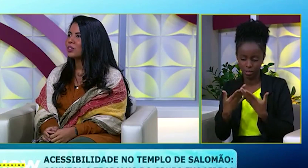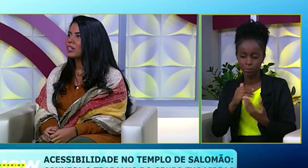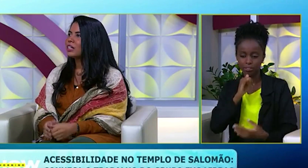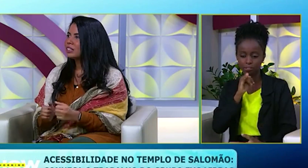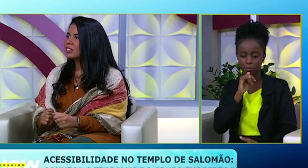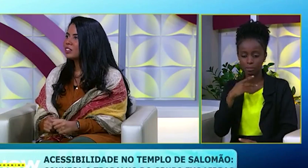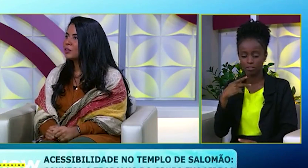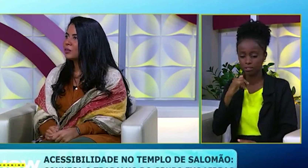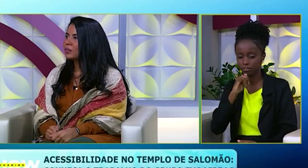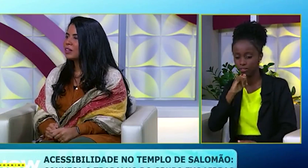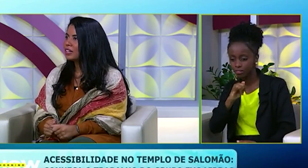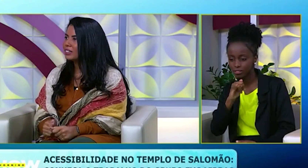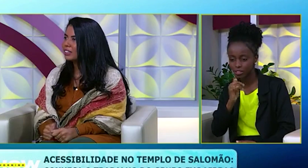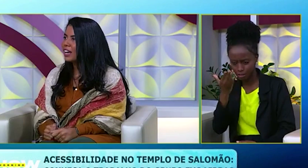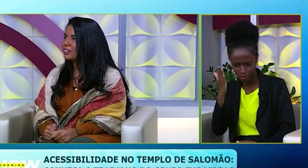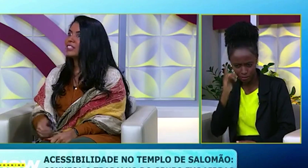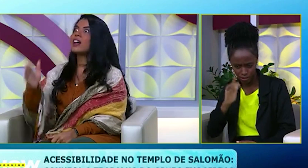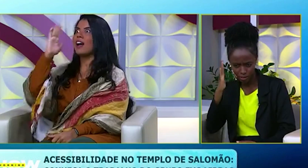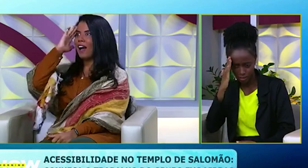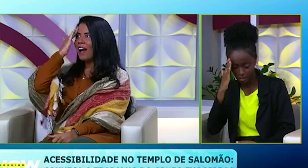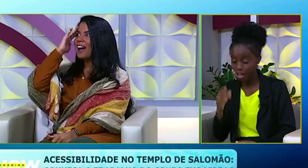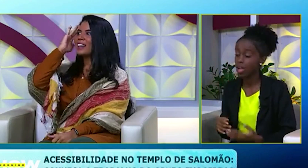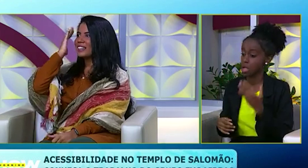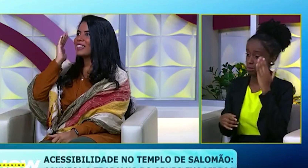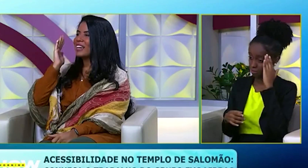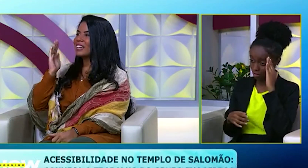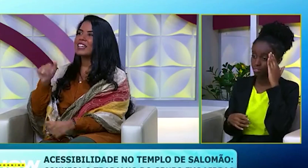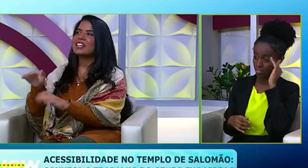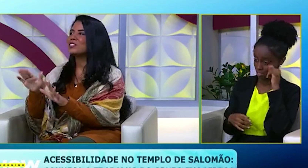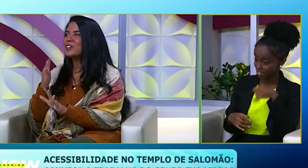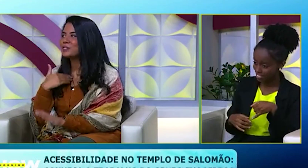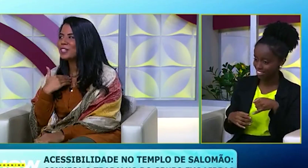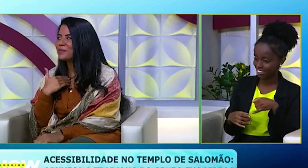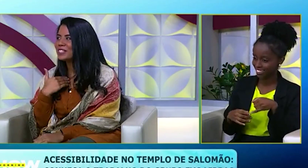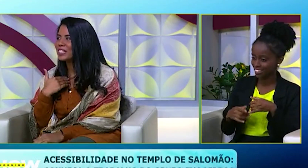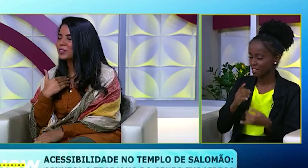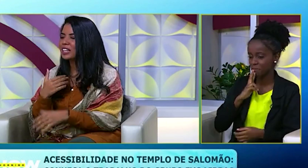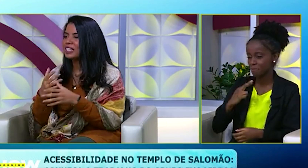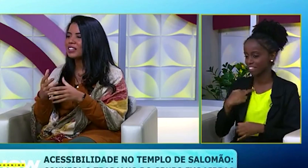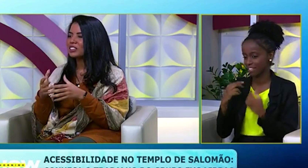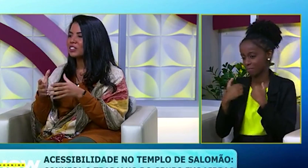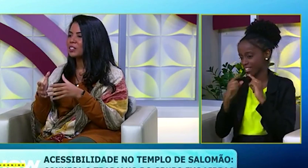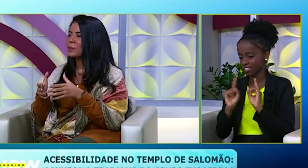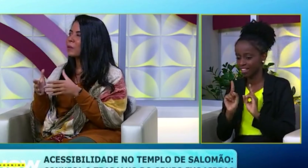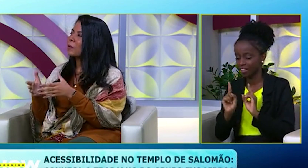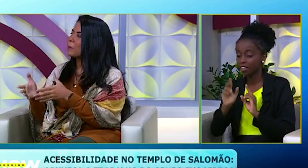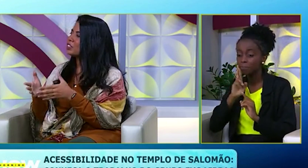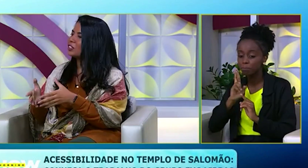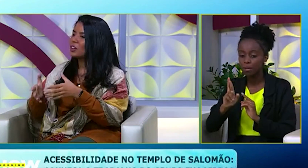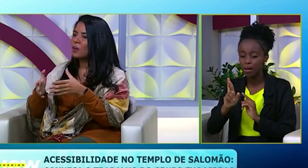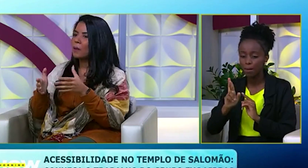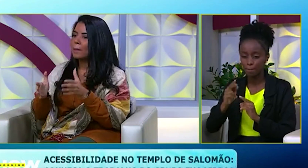O pastor falou. Vocês estão entendendo? entendem. E eles não estão respondendo para a gente. Porque ali, eu sempre